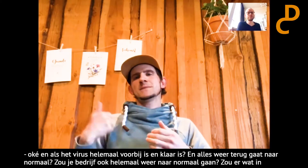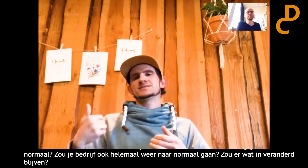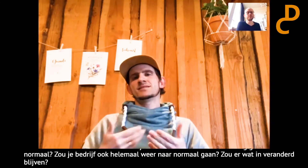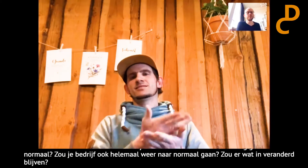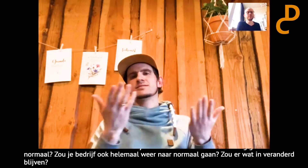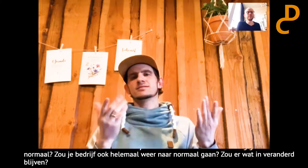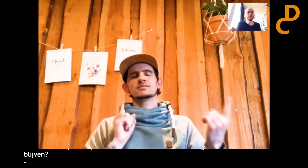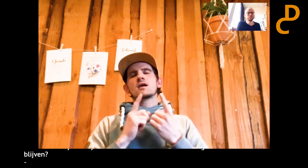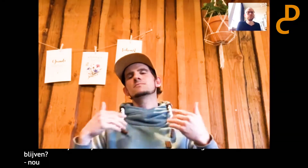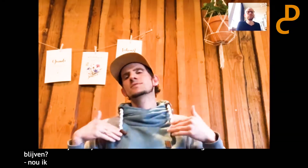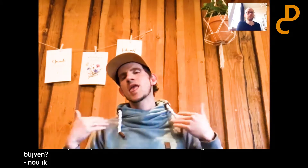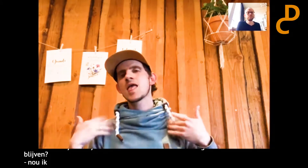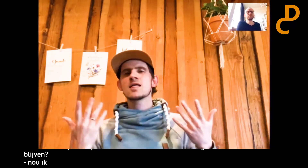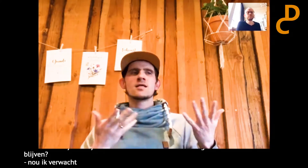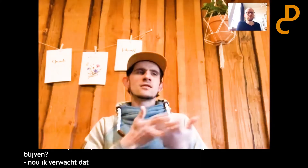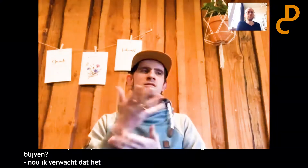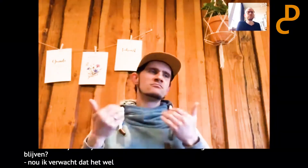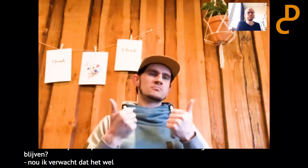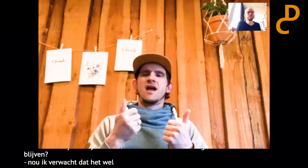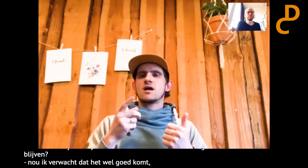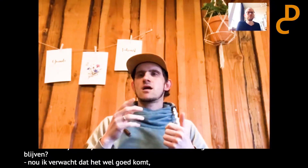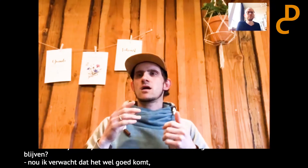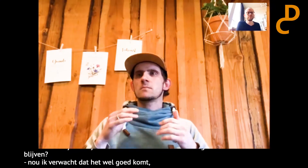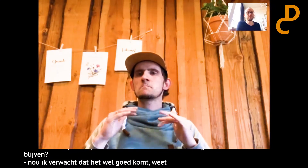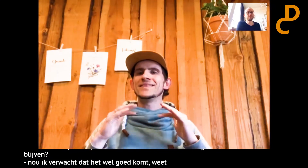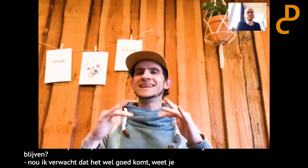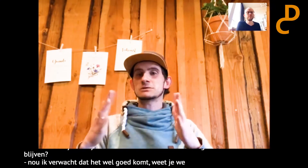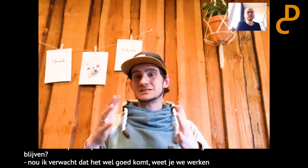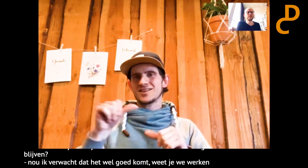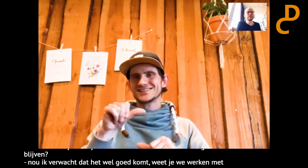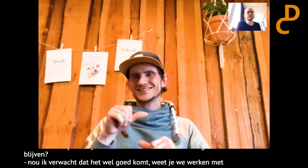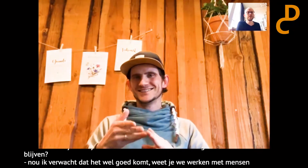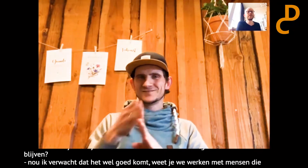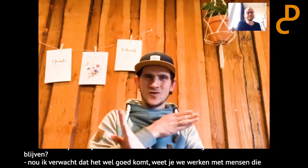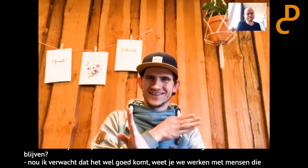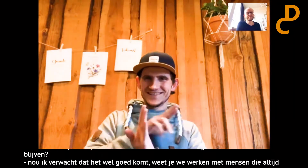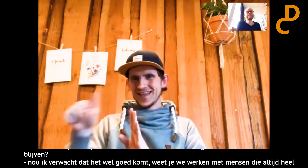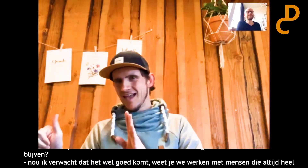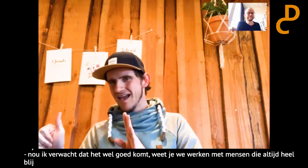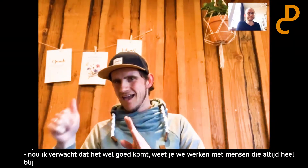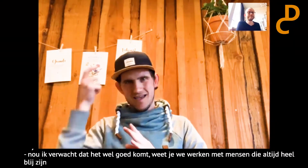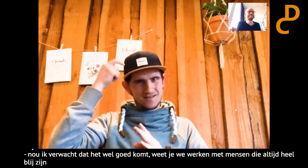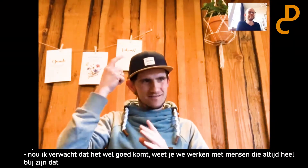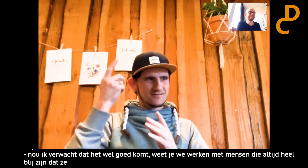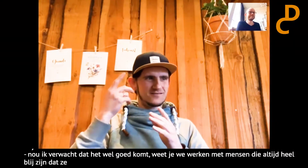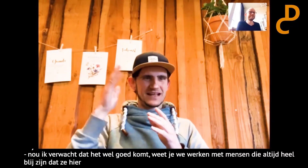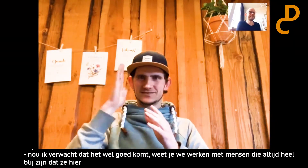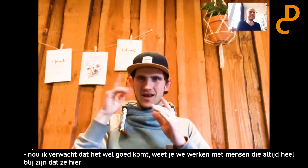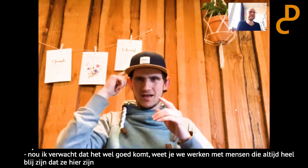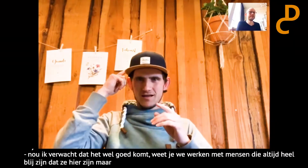wel goed komt. Weet je, we werken met mensen, die zijn altijd heel blij dat ze hier kunnen zijn. Maar de manier is misschien wel anders dan voorheen. Weet je,